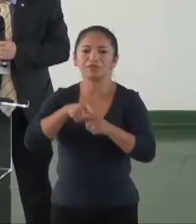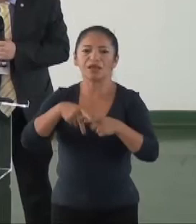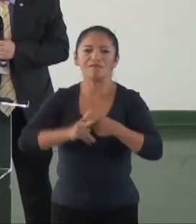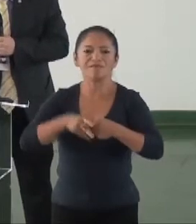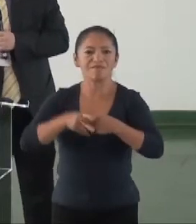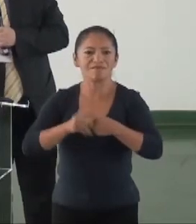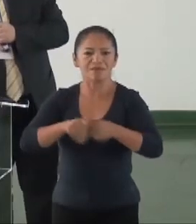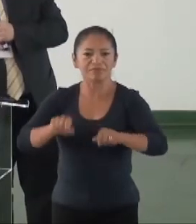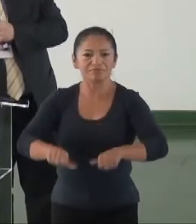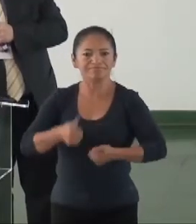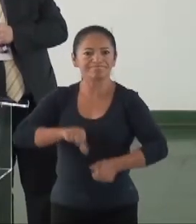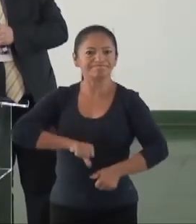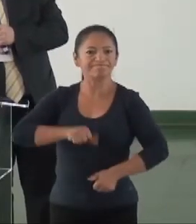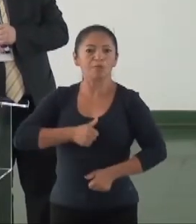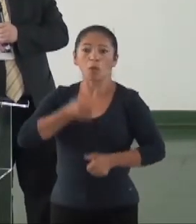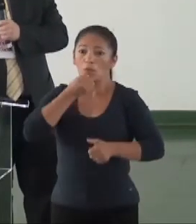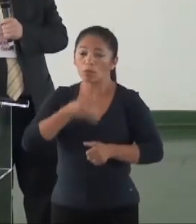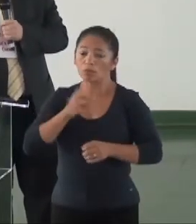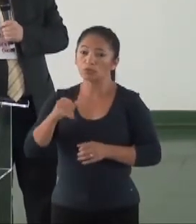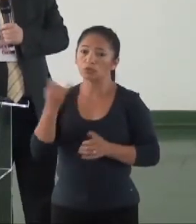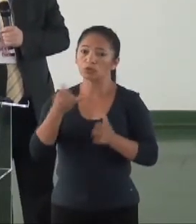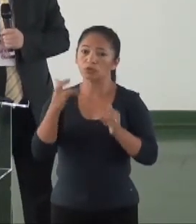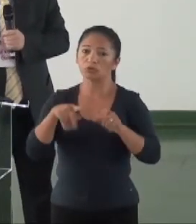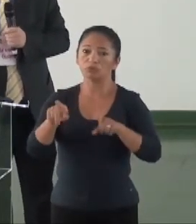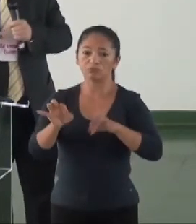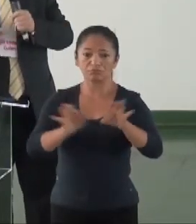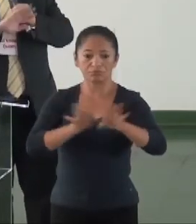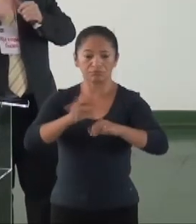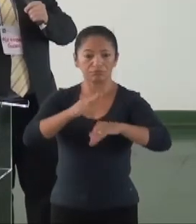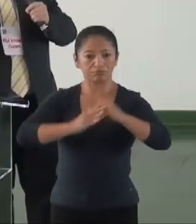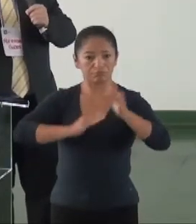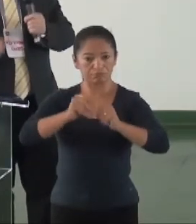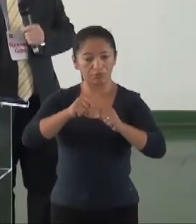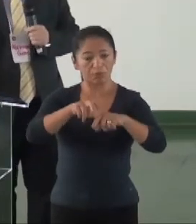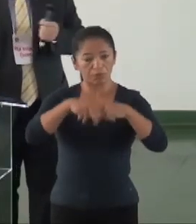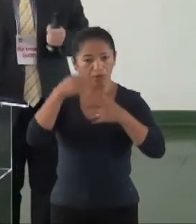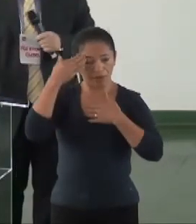responsabilidade do SUS e as perícias médicas para fins previdenciários. Agradeço. Agradeço. Obrigado.